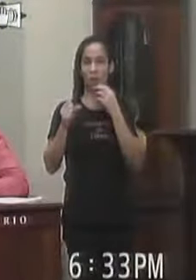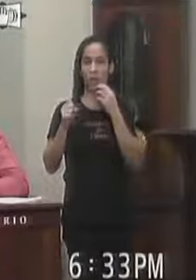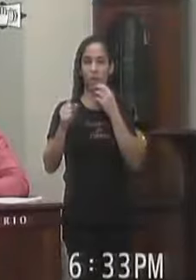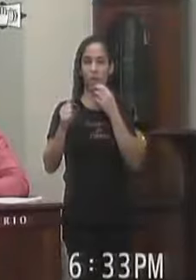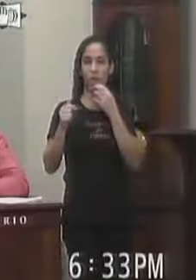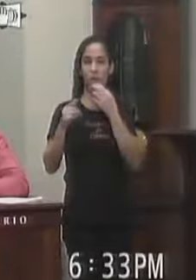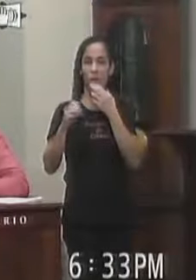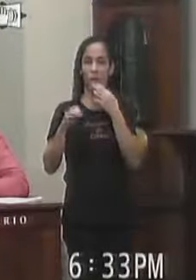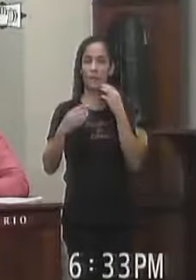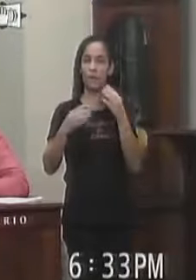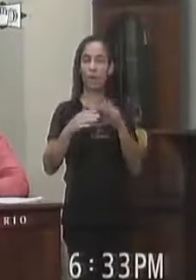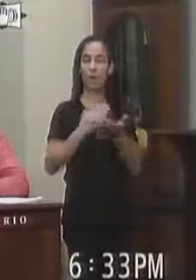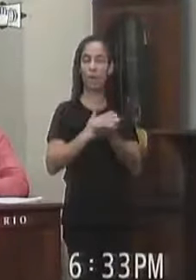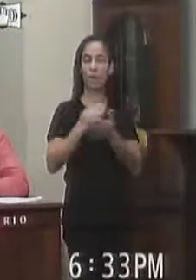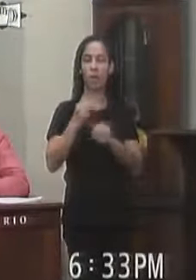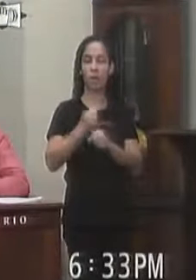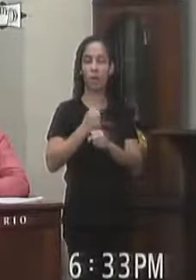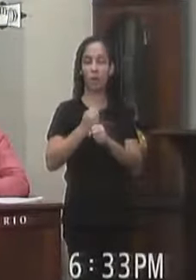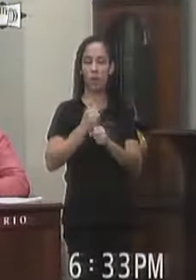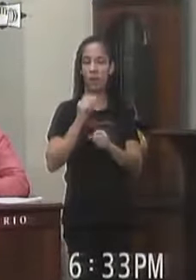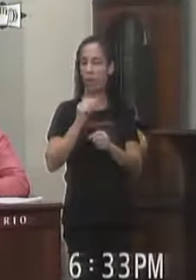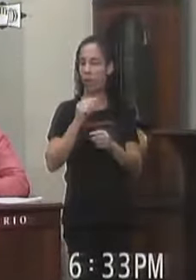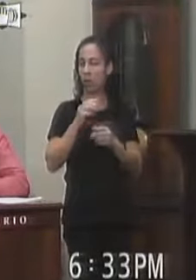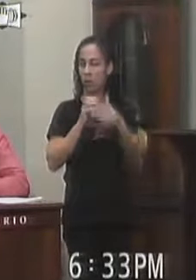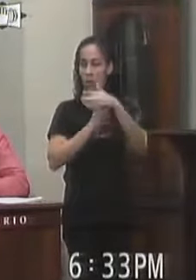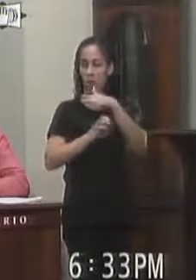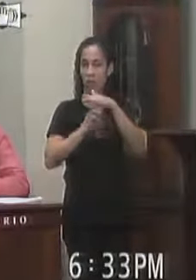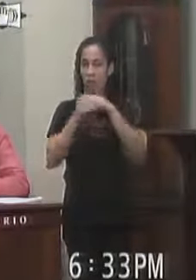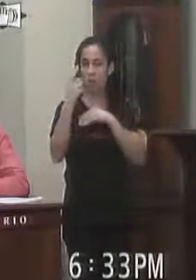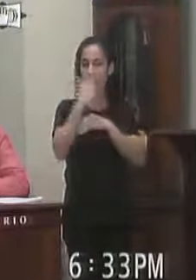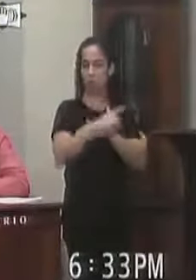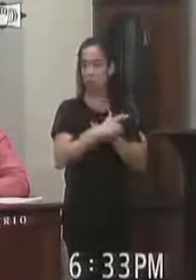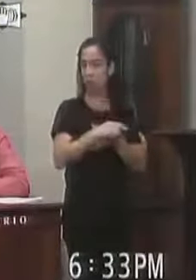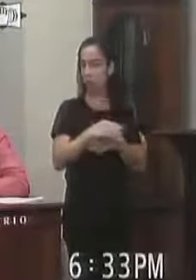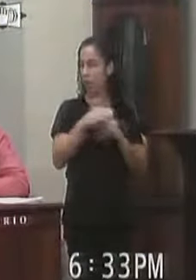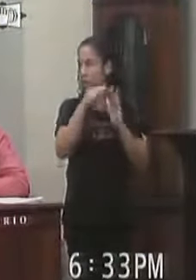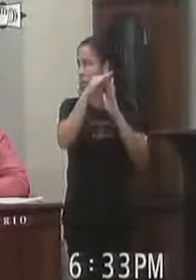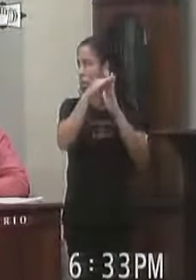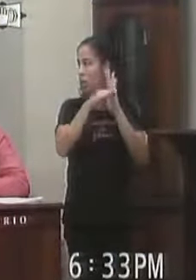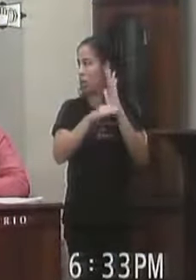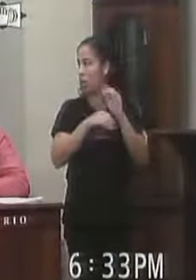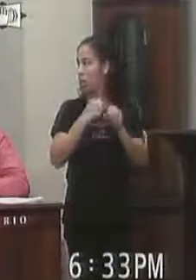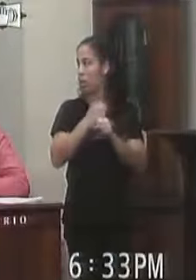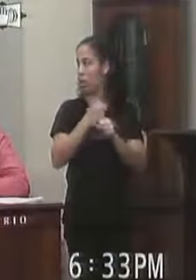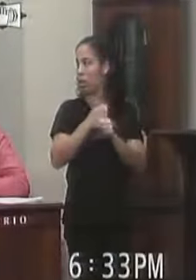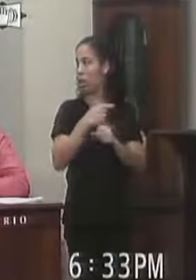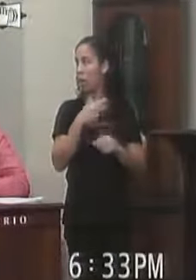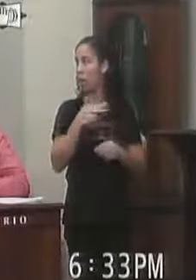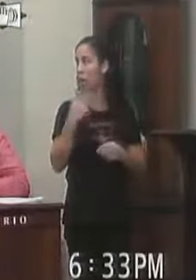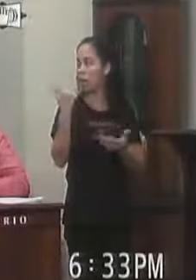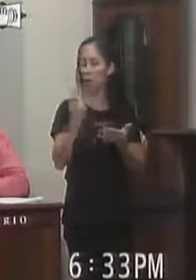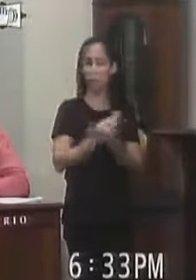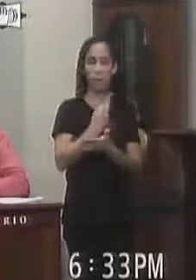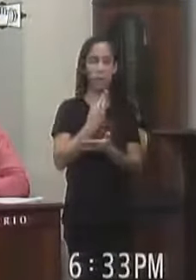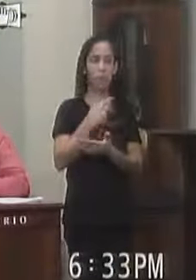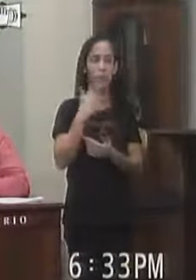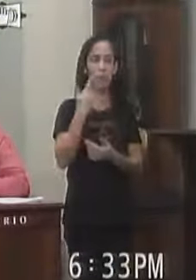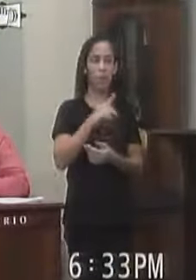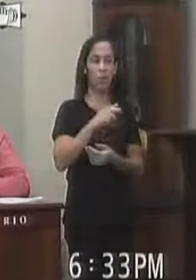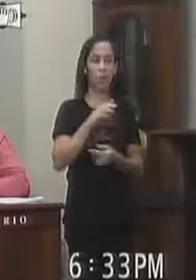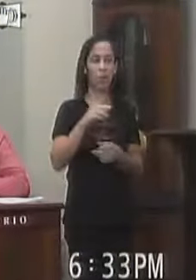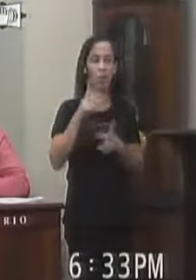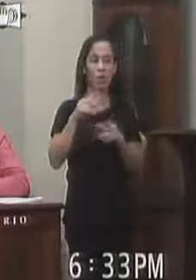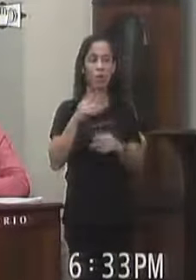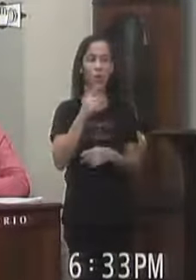Agora na escola Da Aparecida Quero ver quem foi A empresa que ganhou O cronograma da obra Para não acontecer Igual no paraíso